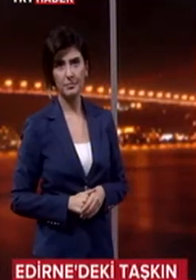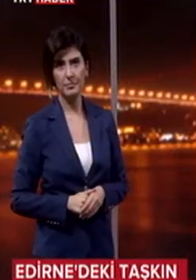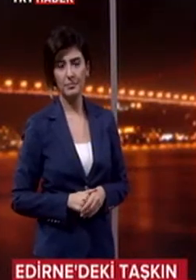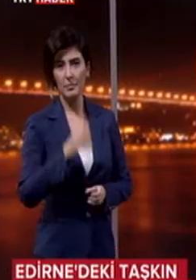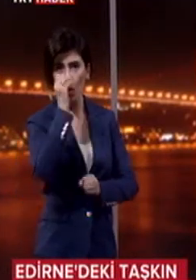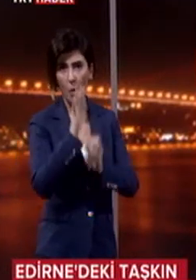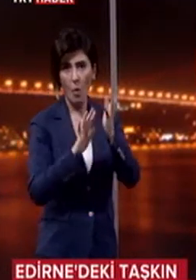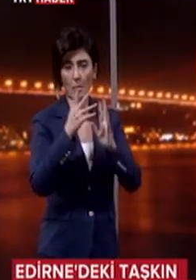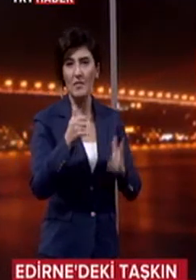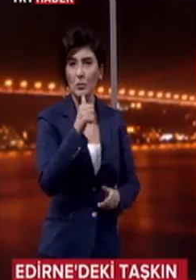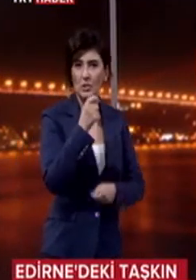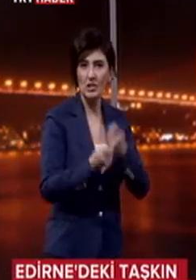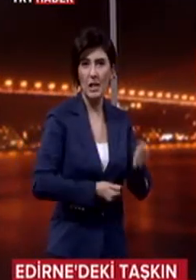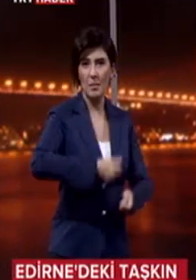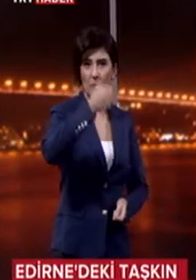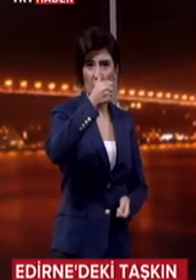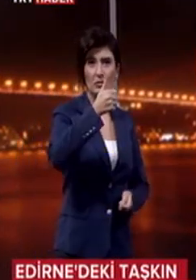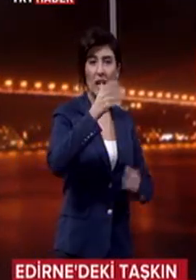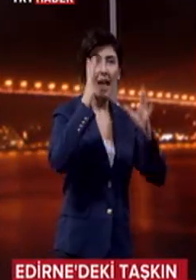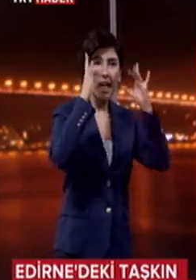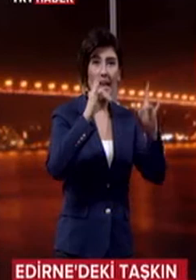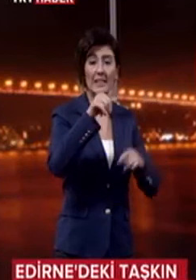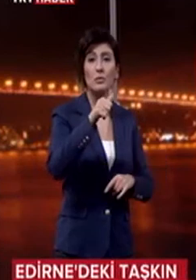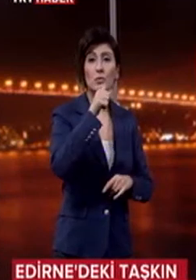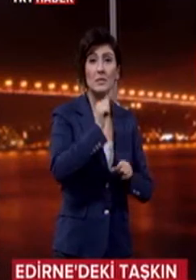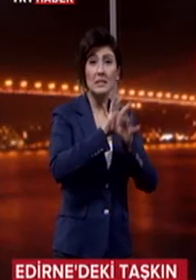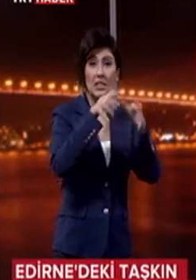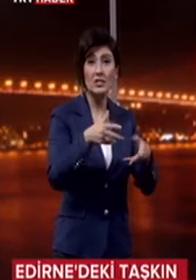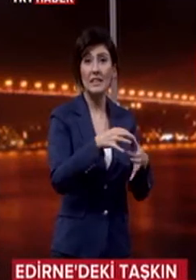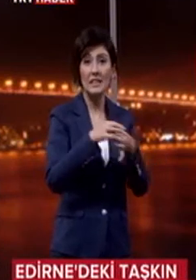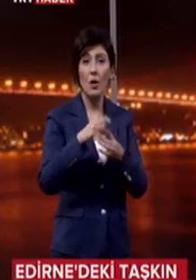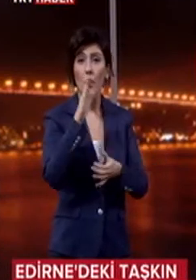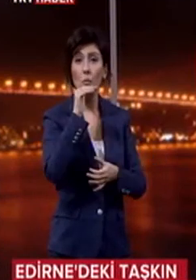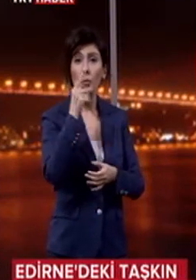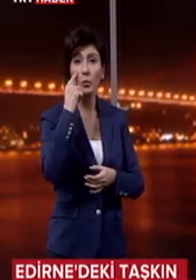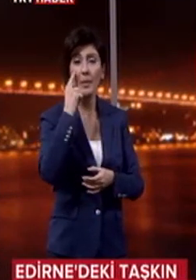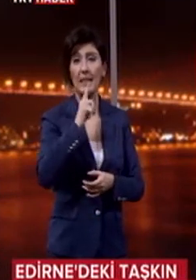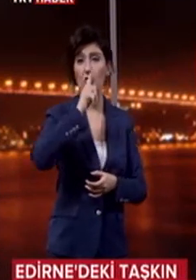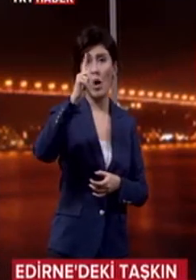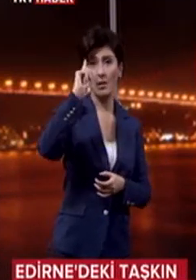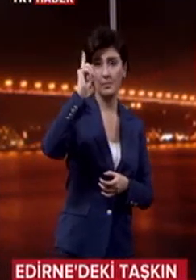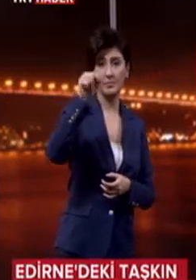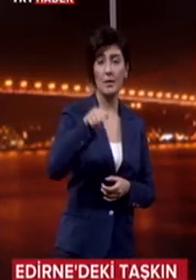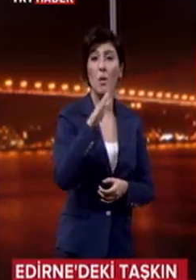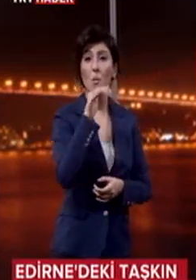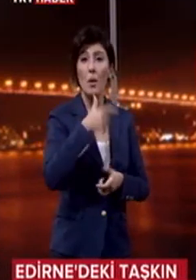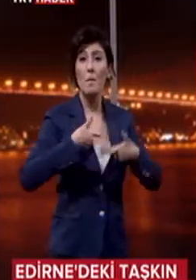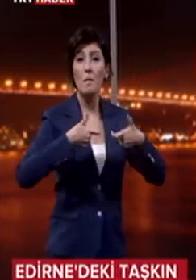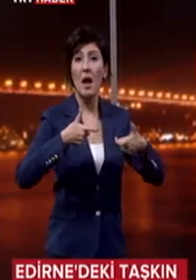Orman ve Solişleri Bakanı Veysel Eroğlu Edirne'deki taşkınla ilgili Bulgaristan hükümetine çağrıda bulundu. Bulgaristan'ın baraj yaptığını ancak